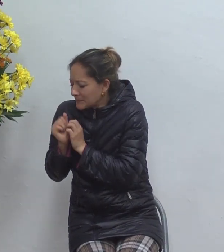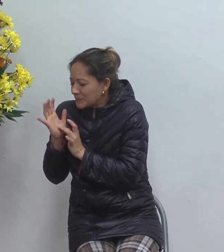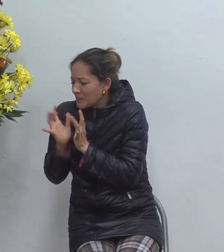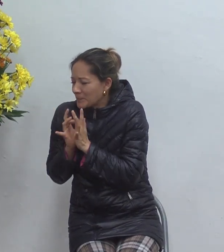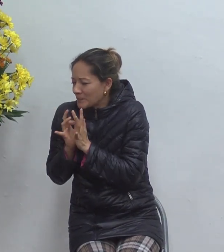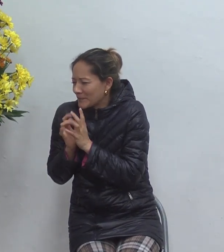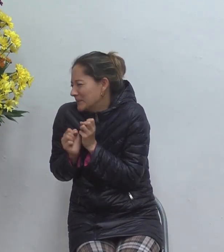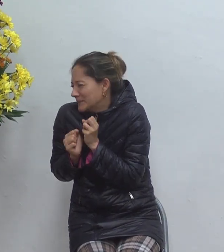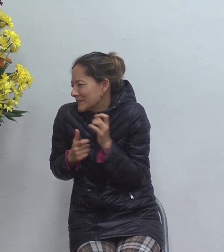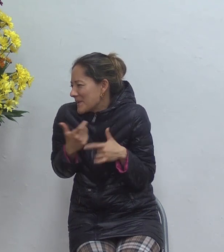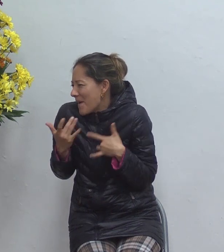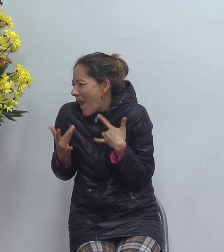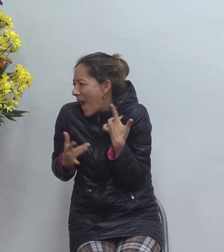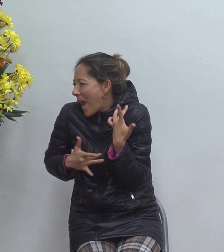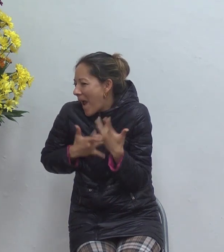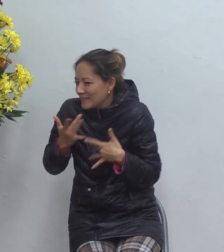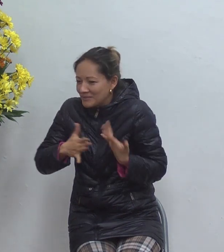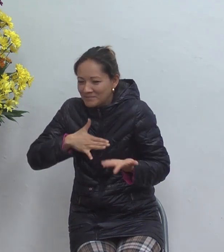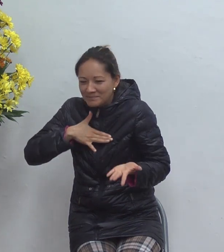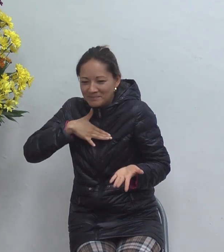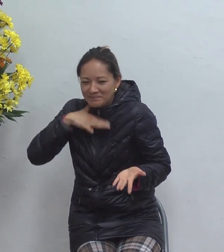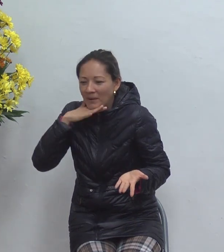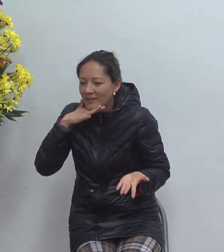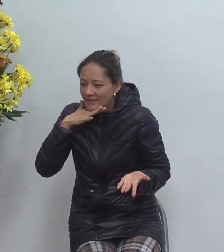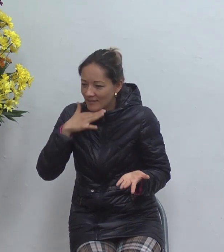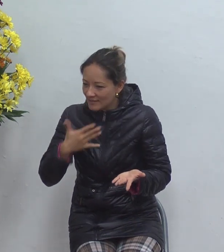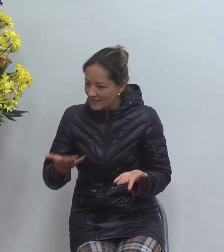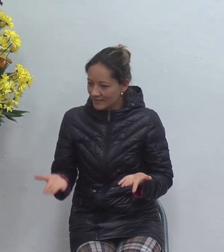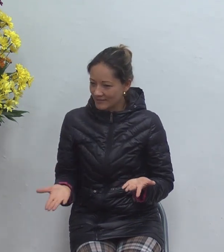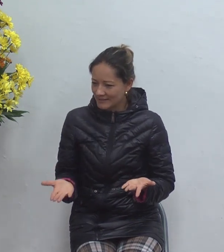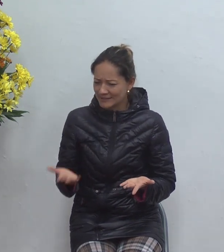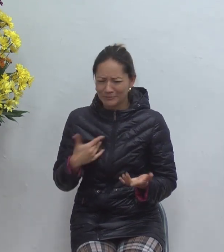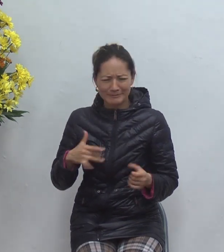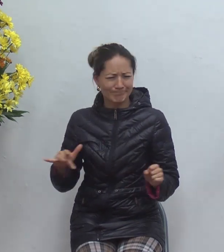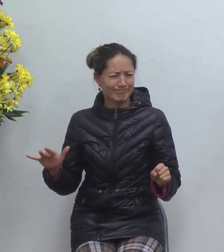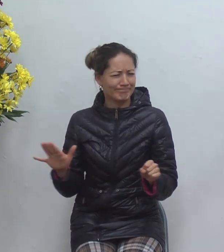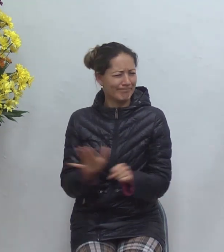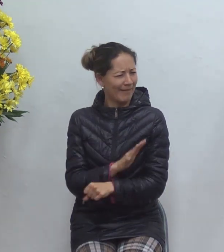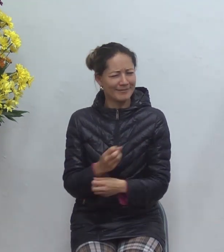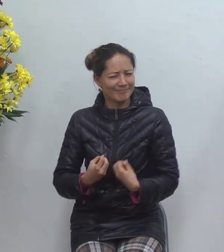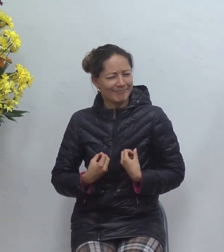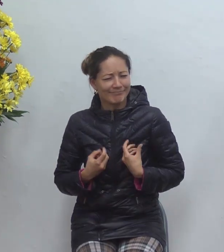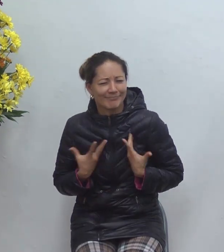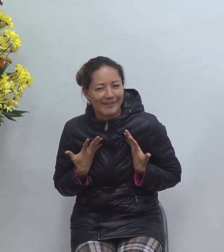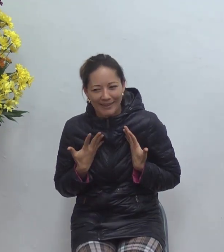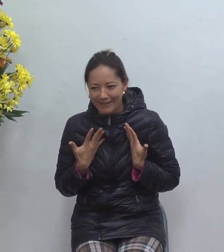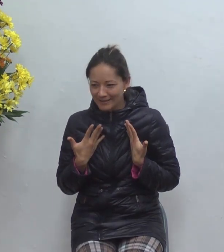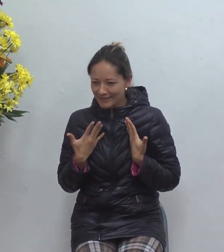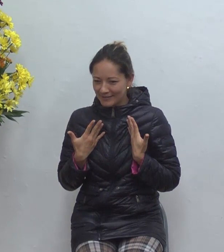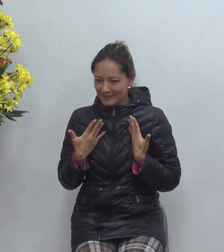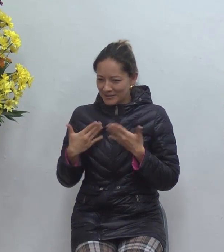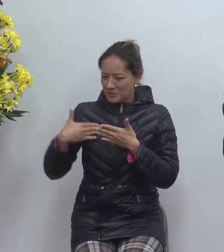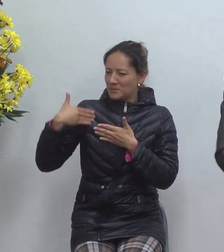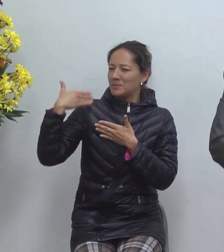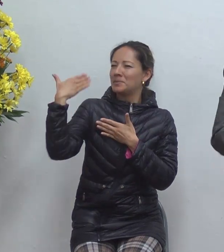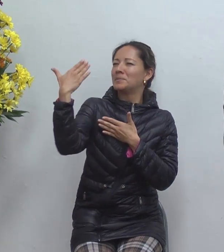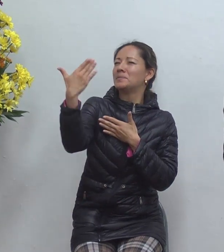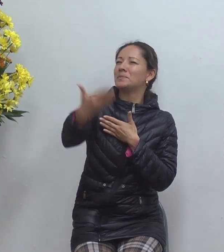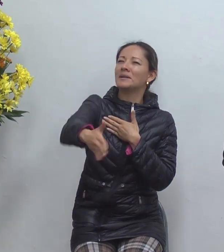nadie le quita esa plenitud de la existencia nadie le quita ese sentido trascendental de saber usted quién